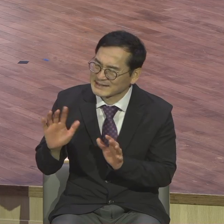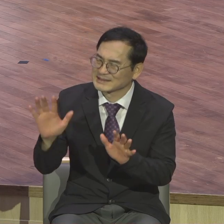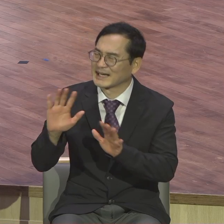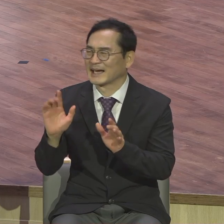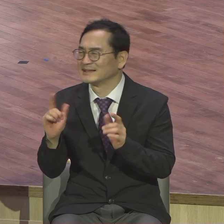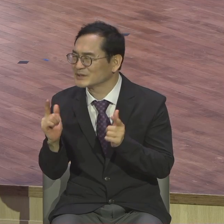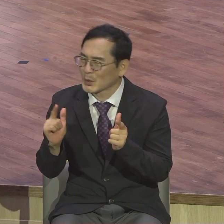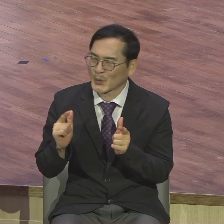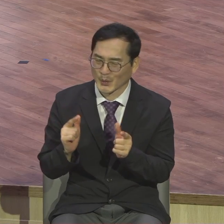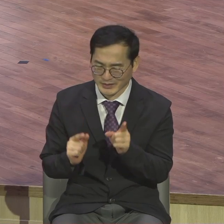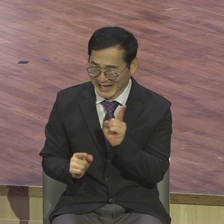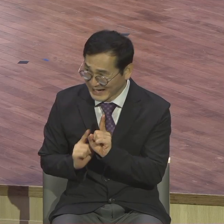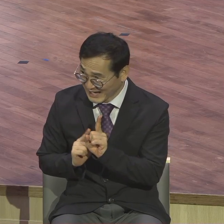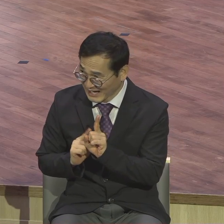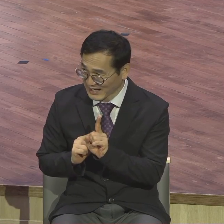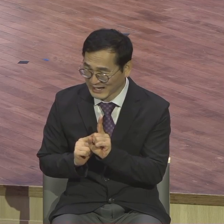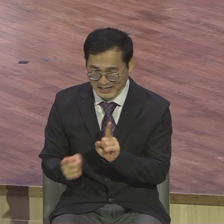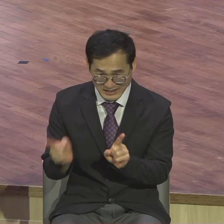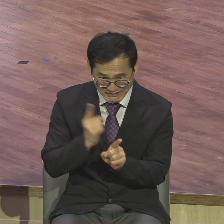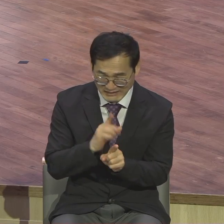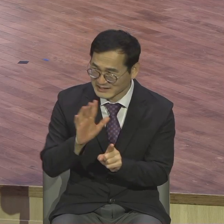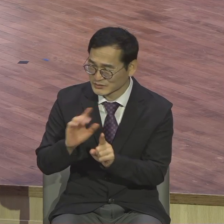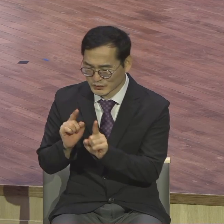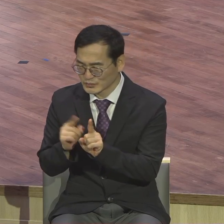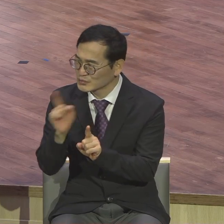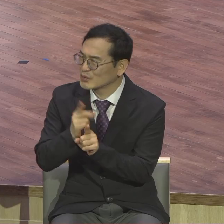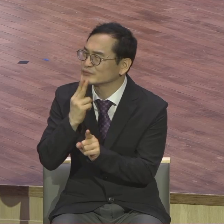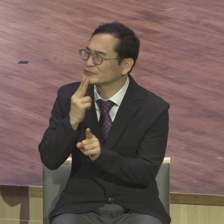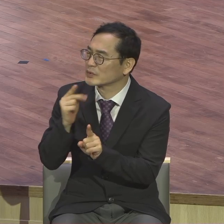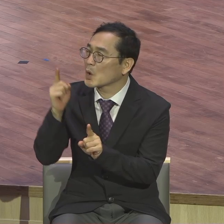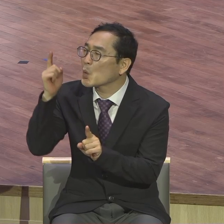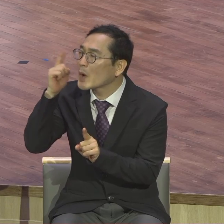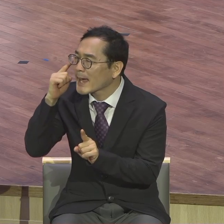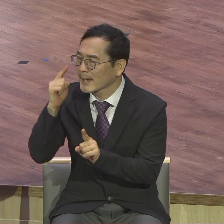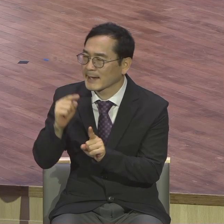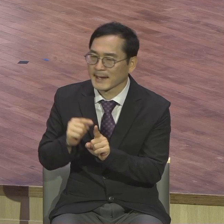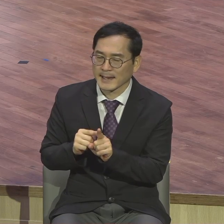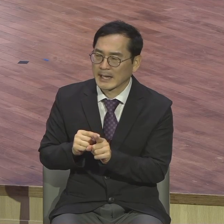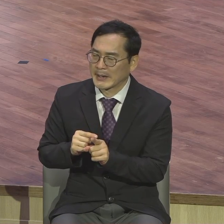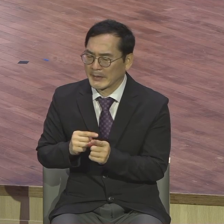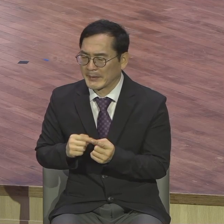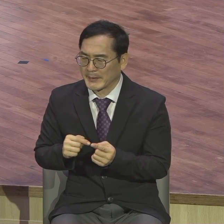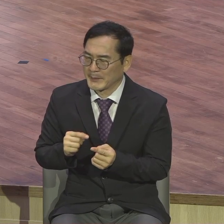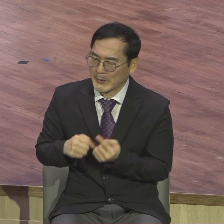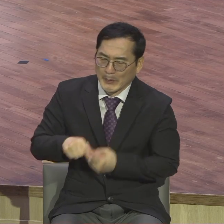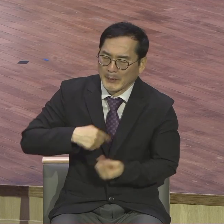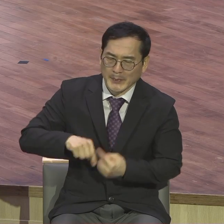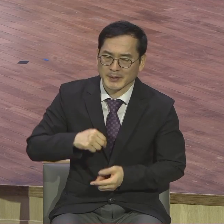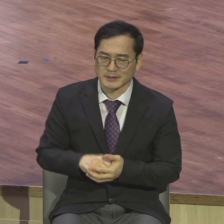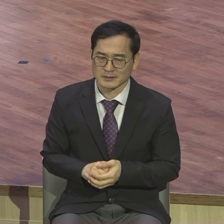자신이 잘못된 것이 아니고 오히려 책임이 주인에게 있다는 것으로 전가시게 놓았습니다